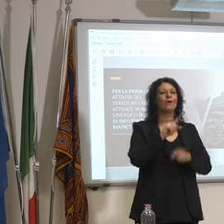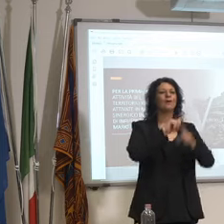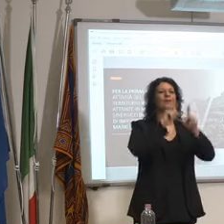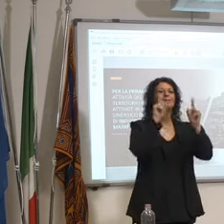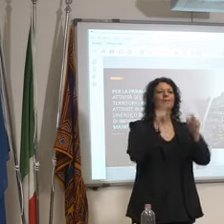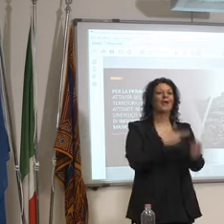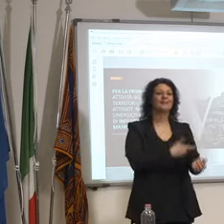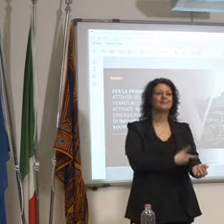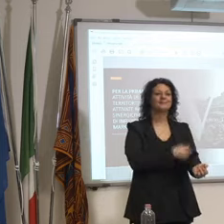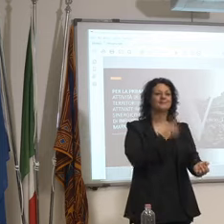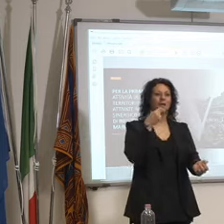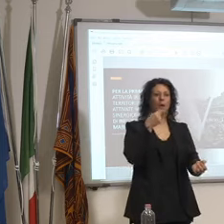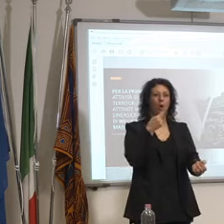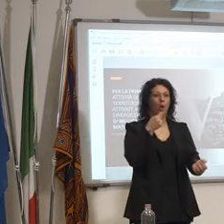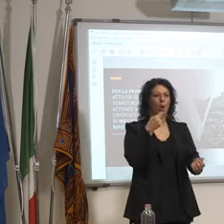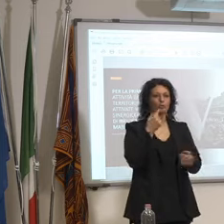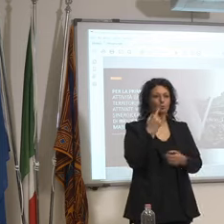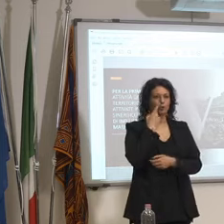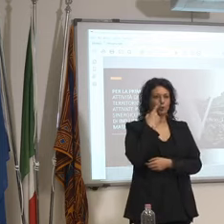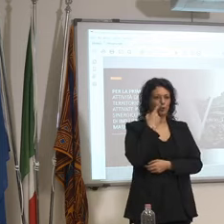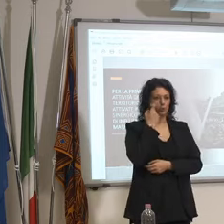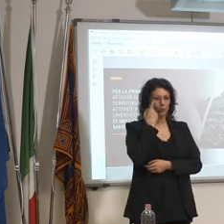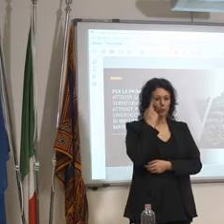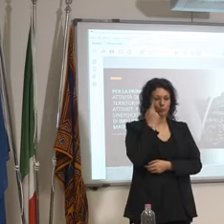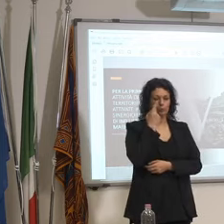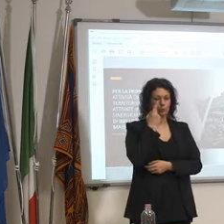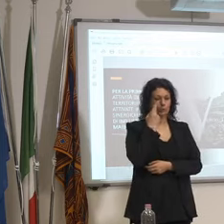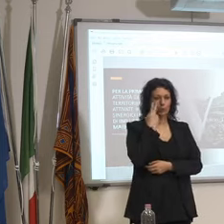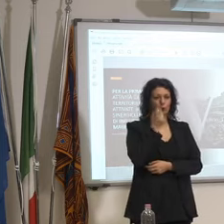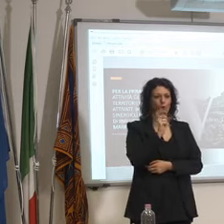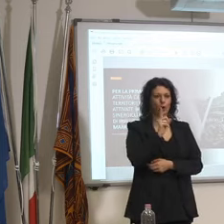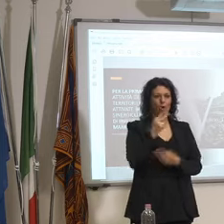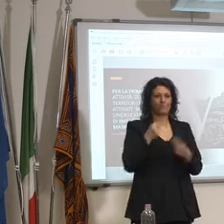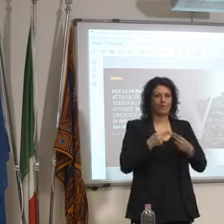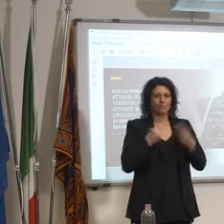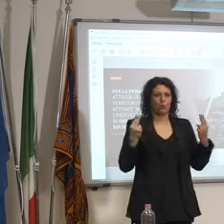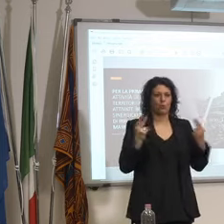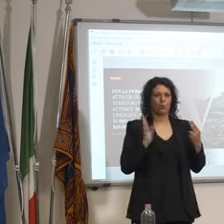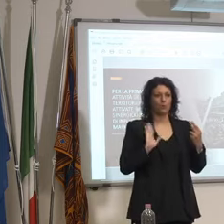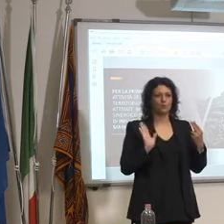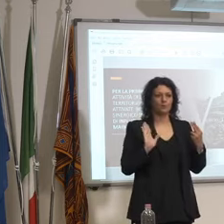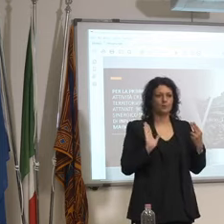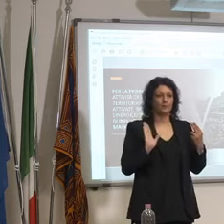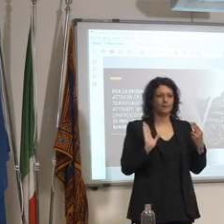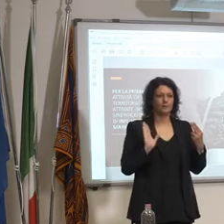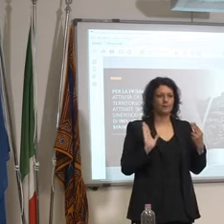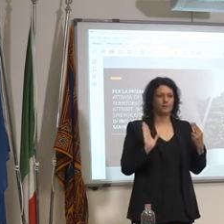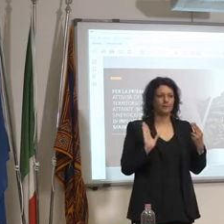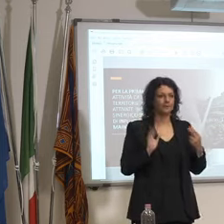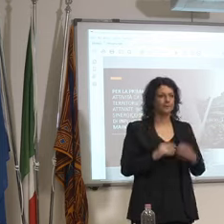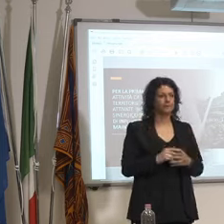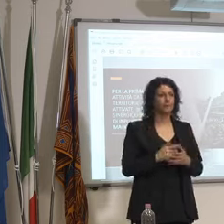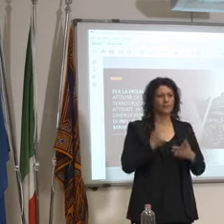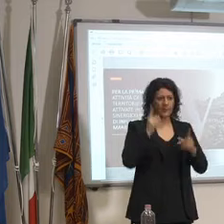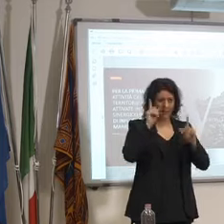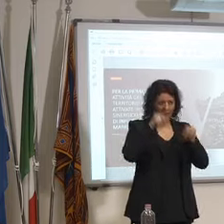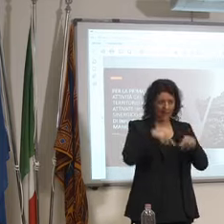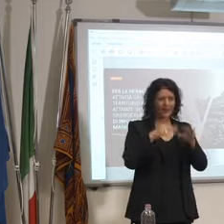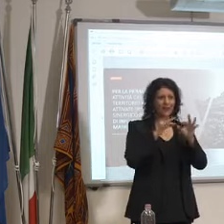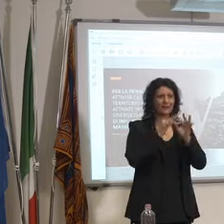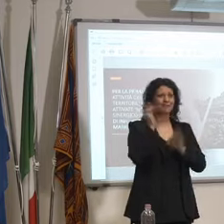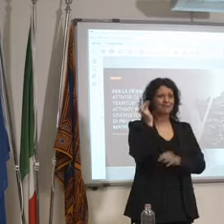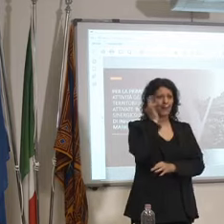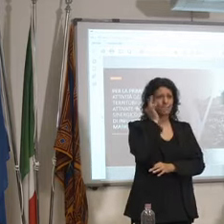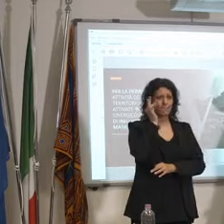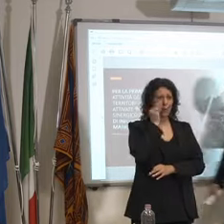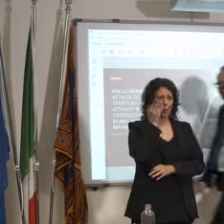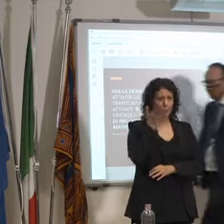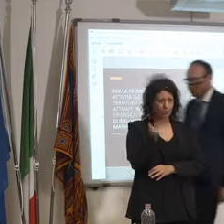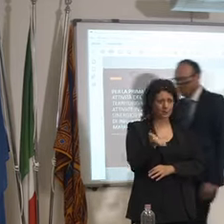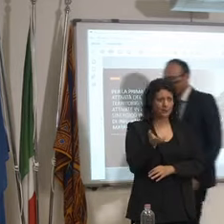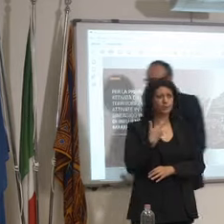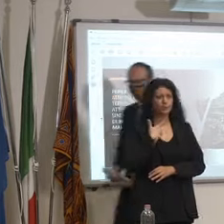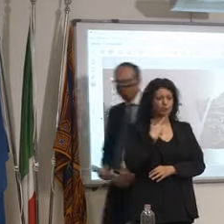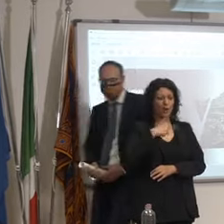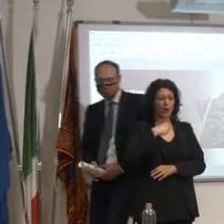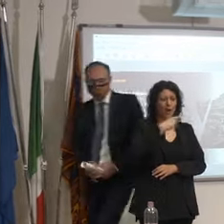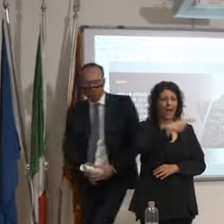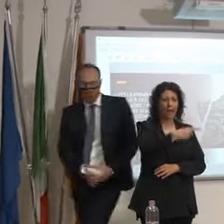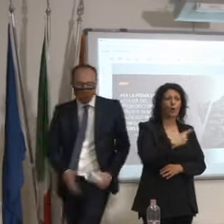solo negativi lo vedete anche nei tamponi cioè facciamo 13.000 a tamponi troviamo 4 positivi non mi sembra che ci sia